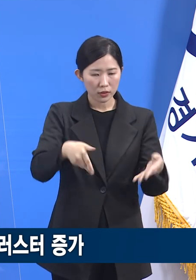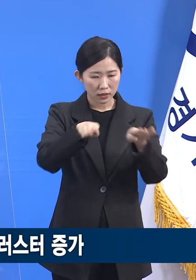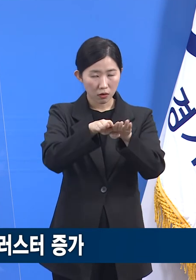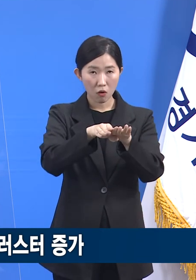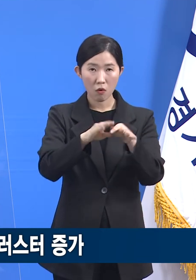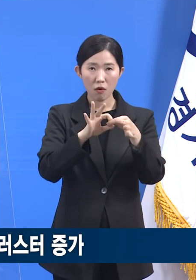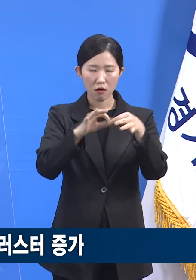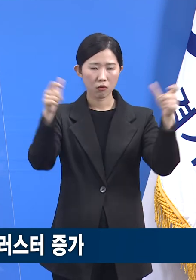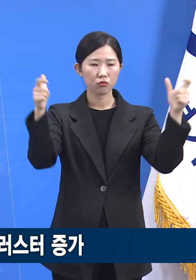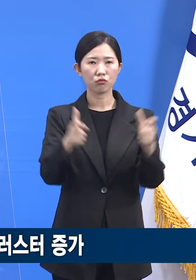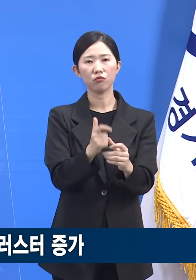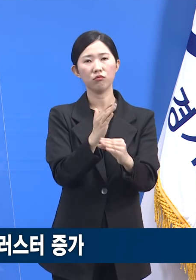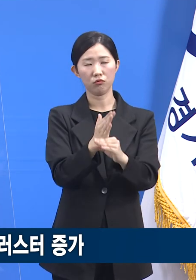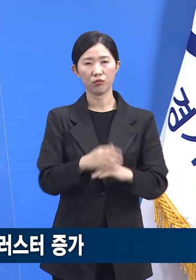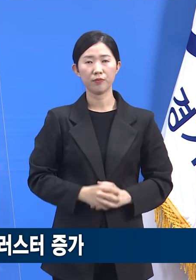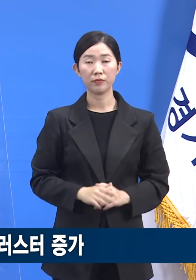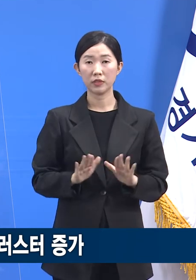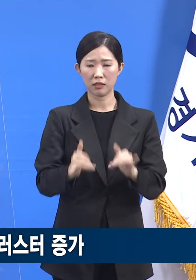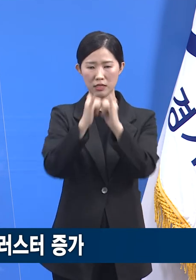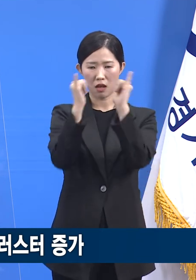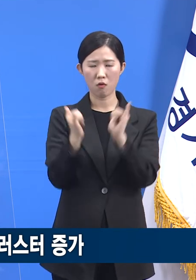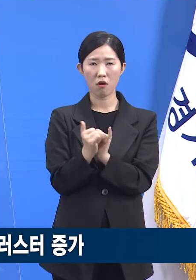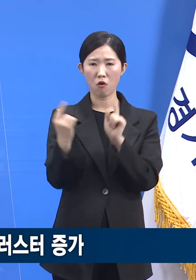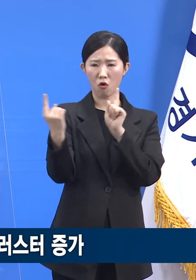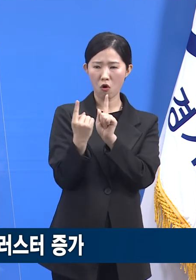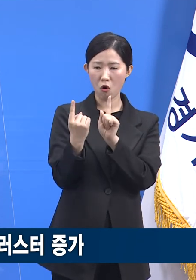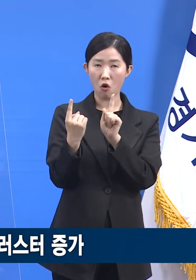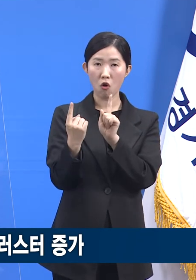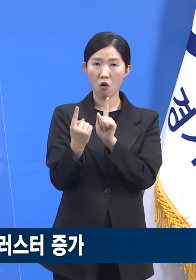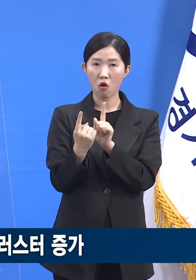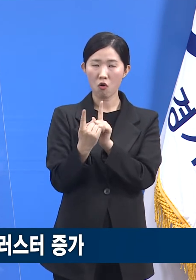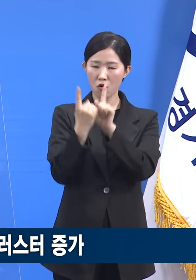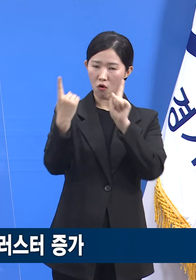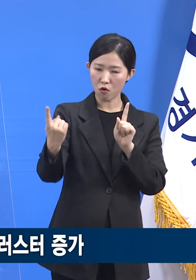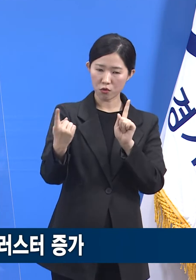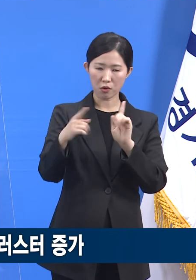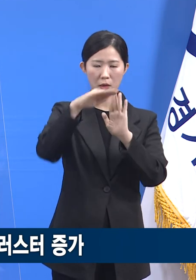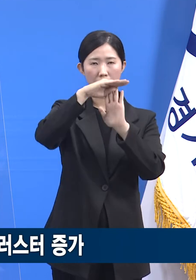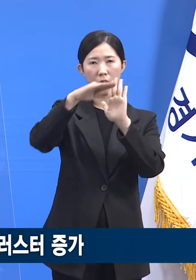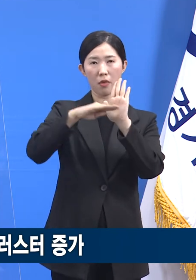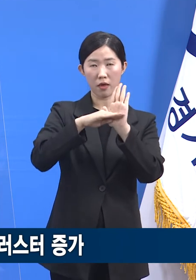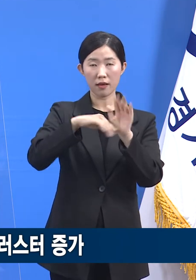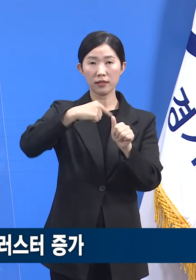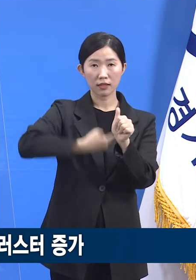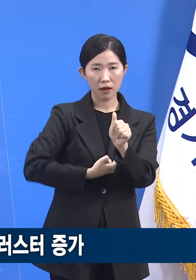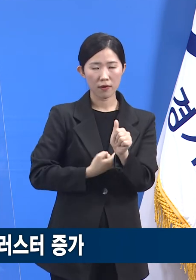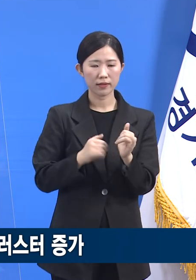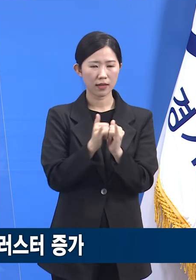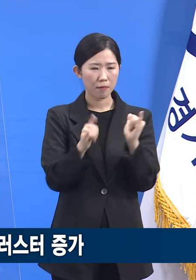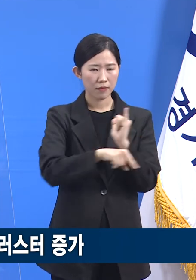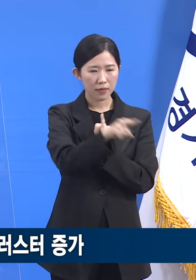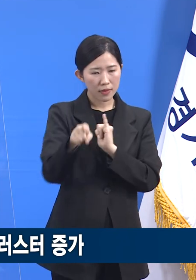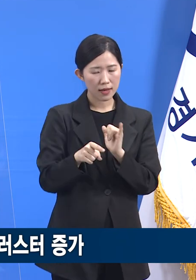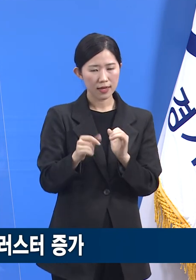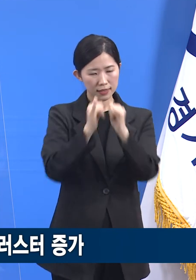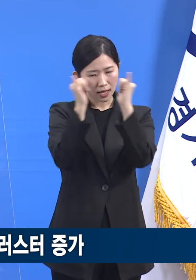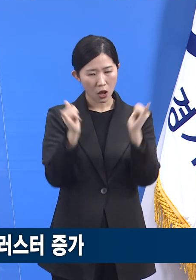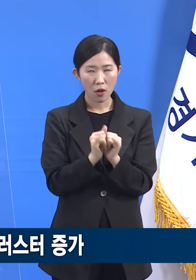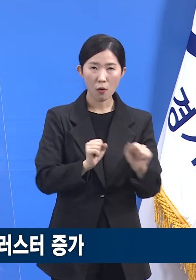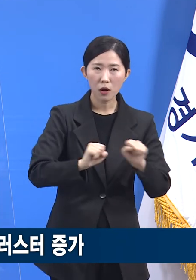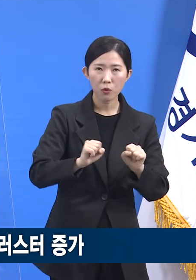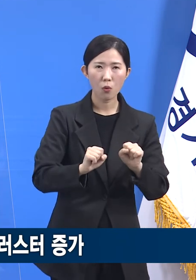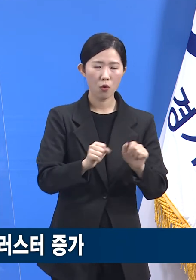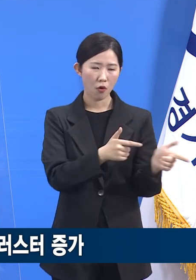단계가 하향되고 계절이 변화하면서 다양한 형태의 사회적 활동이 늘어나는 현실을 반영하고 있다고